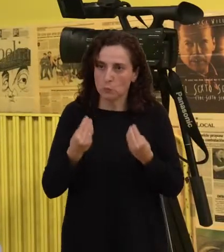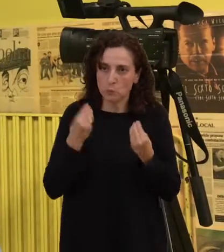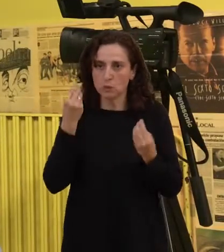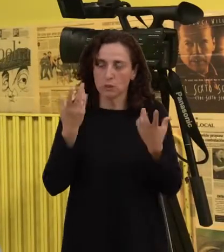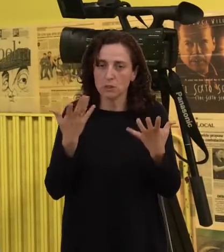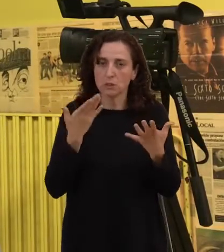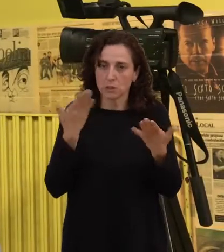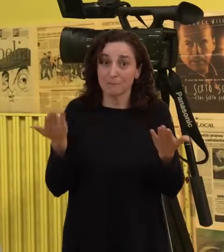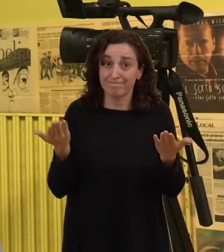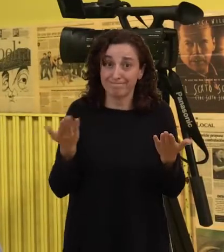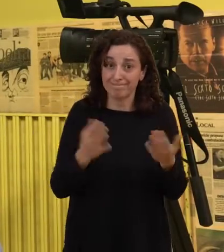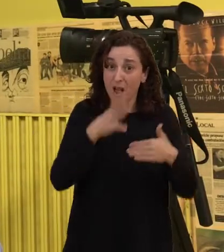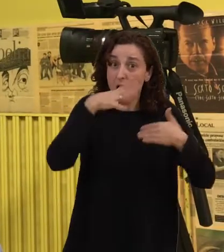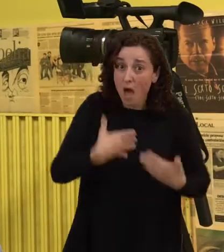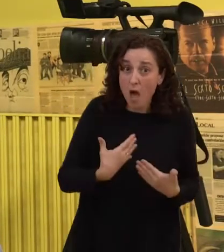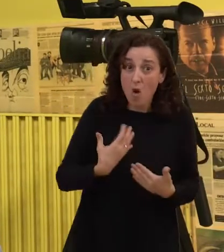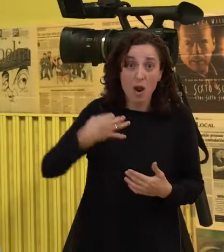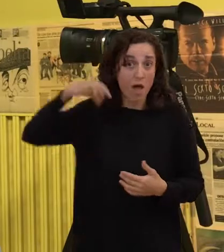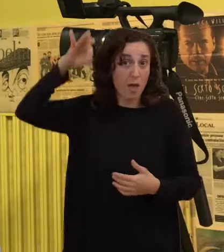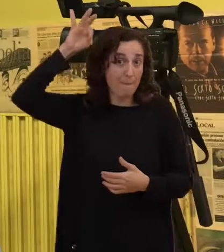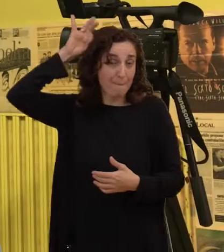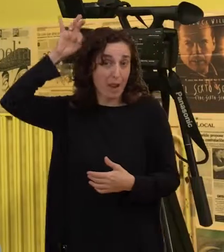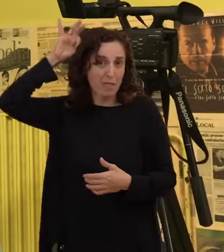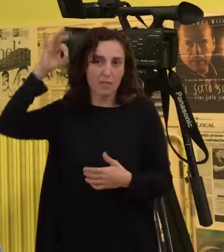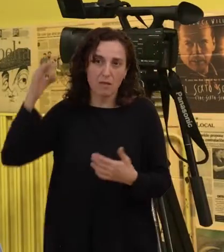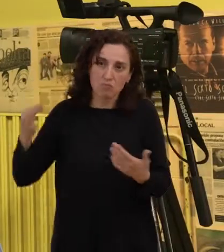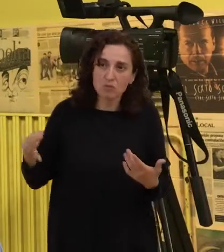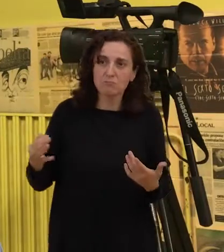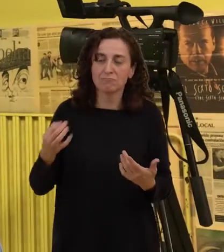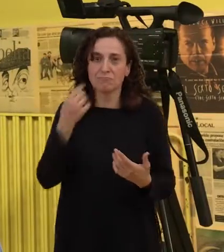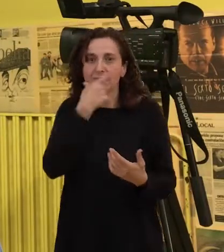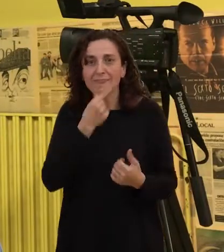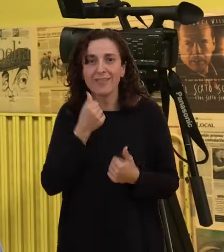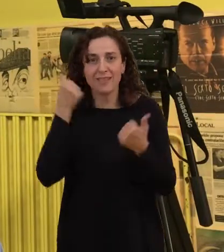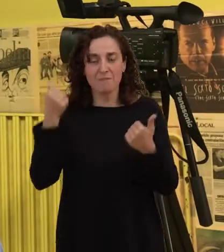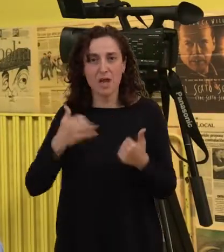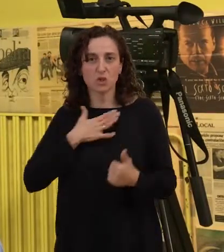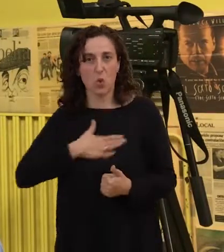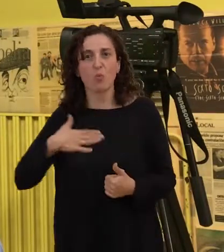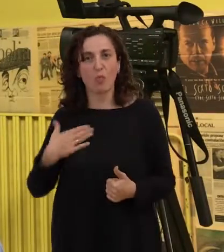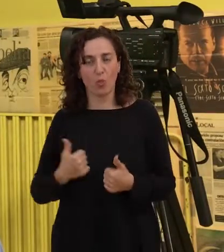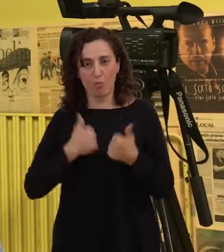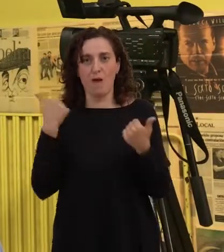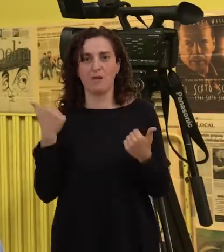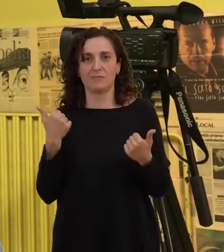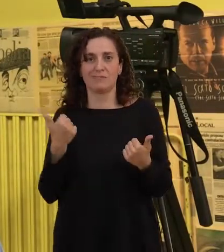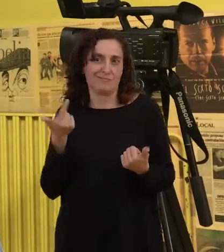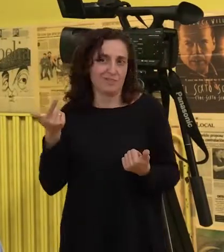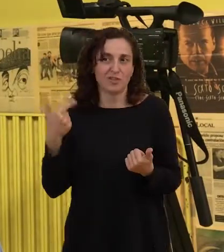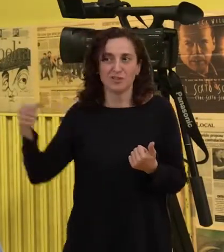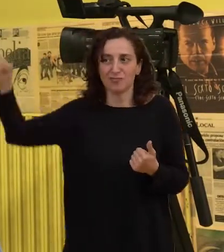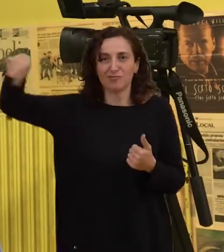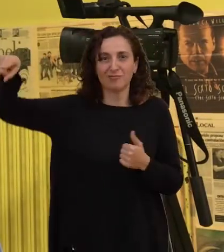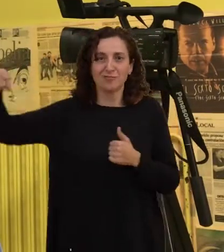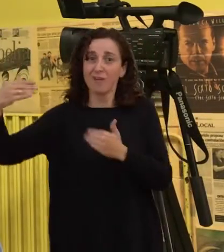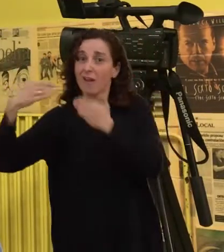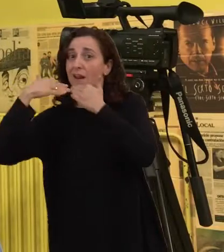antes de tener o implante coclear entón en ese sentido eles están agradecidos